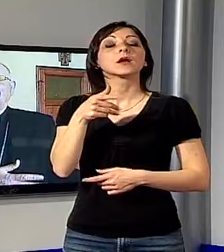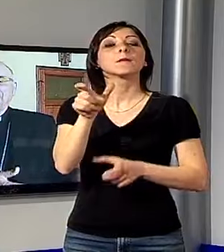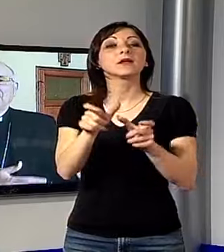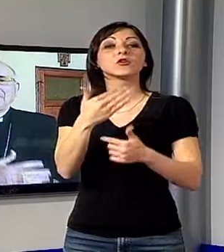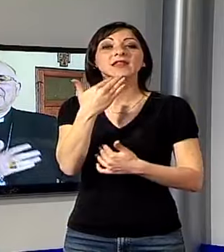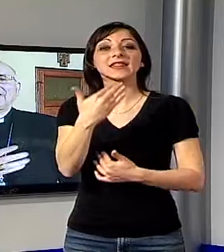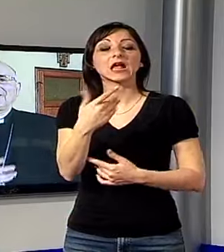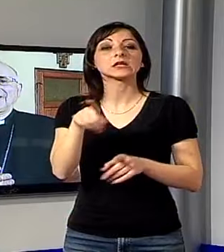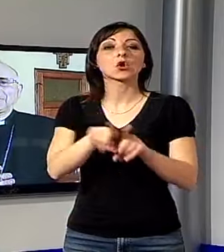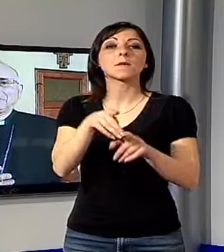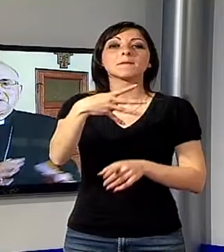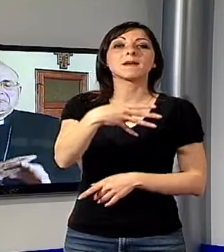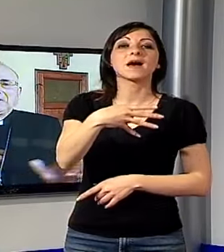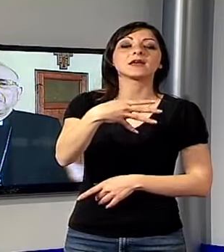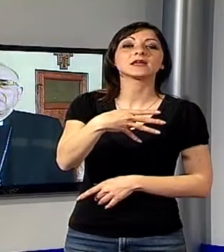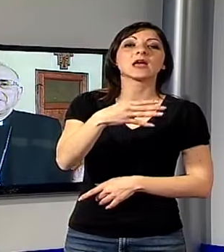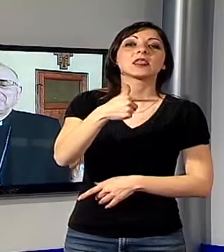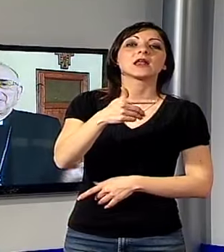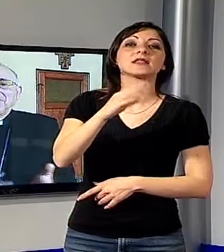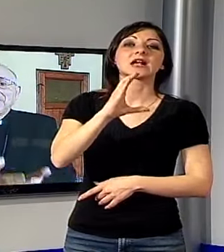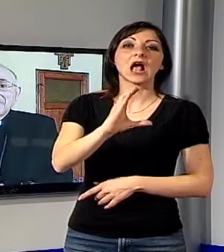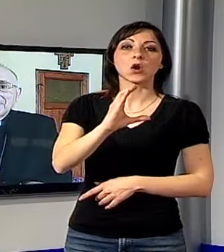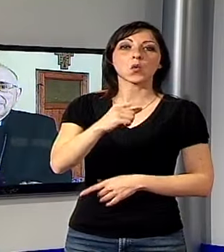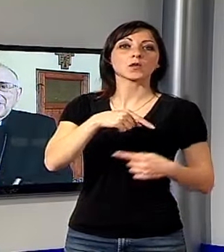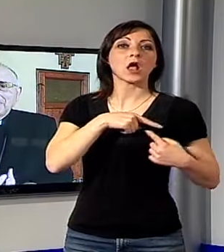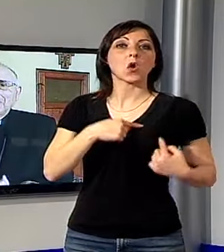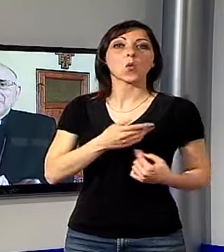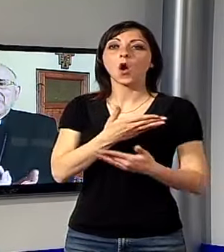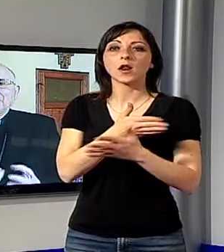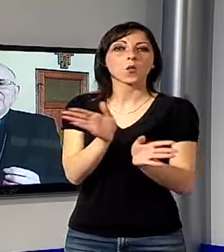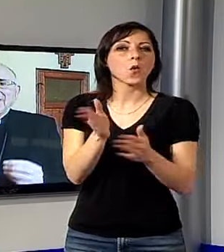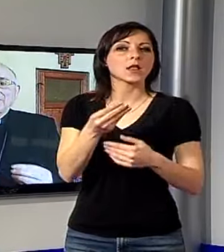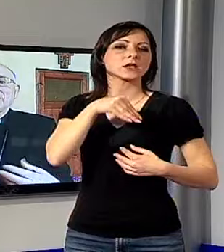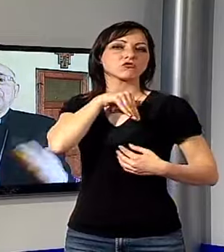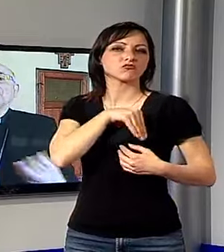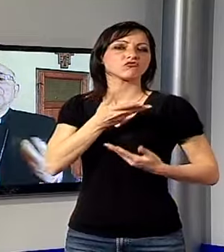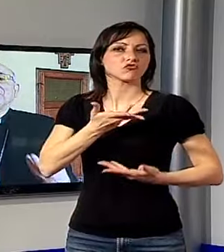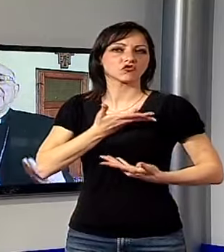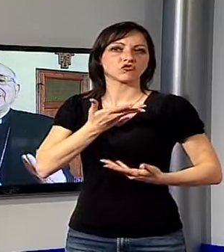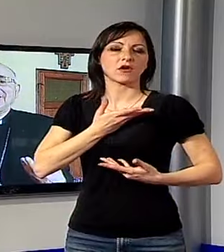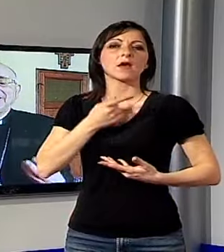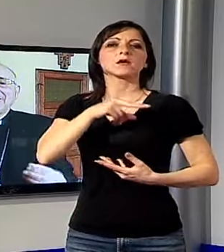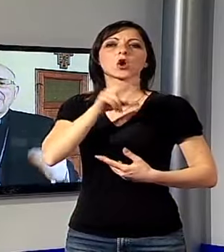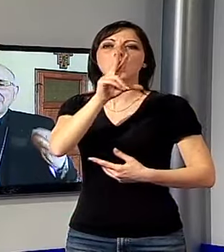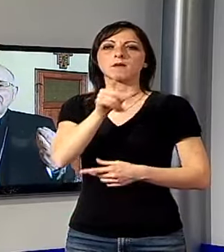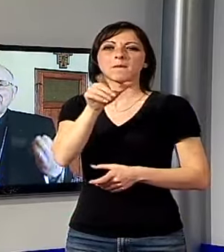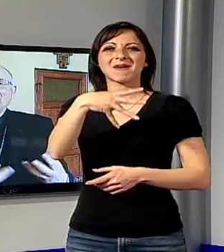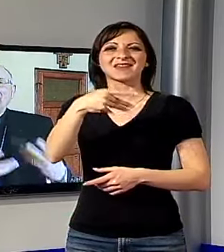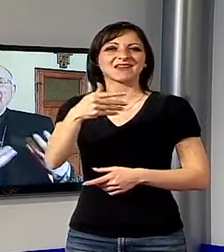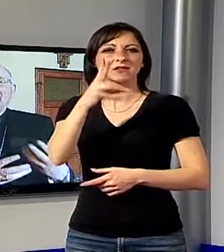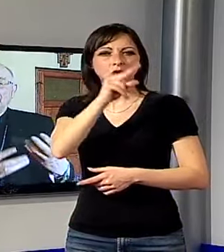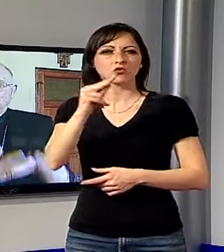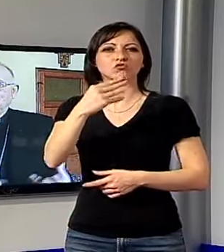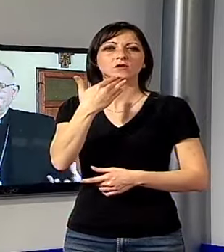pensare a Maria Teresa di Calcutta, è nel cuore di tutti. Vengono canonizzati, cioè riconosciuti i santi. Papa